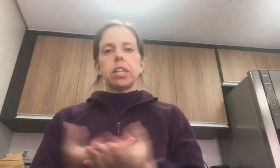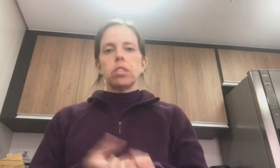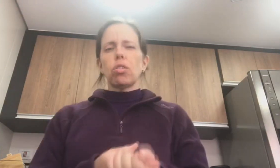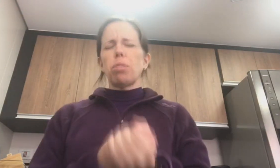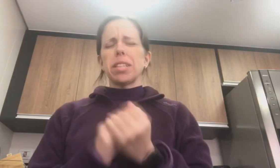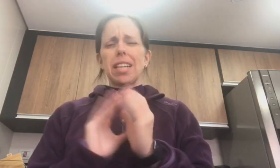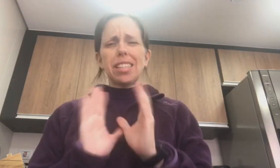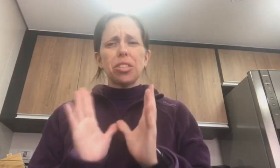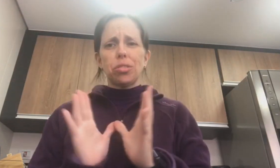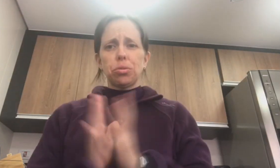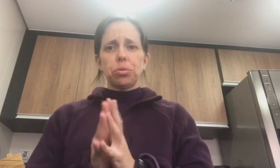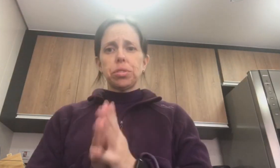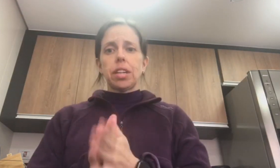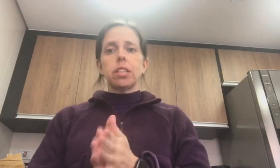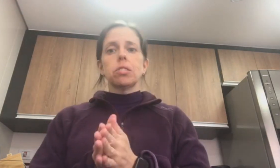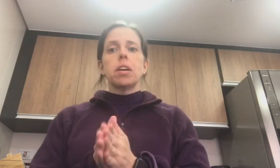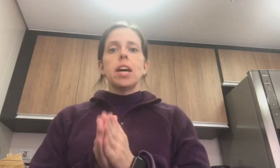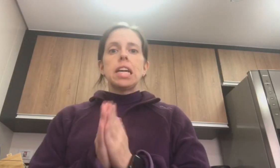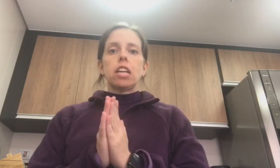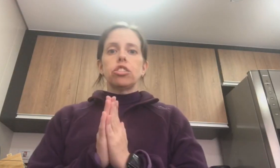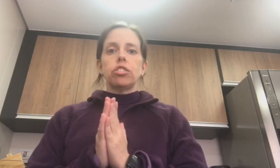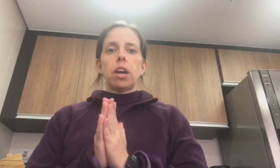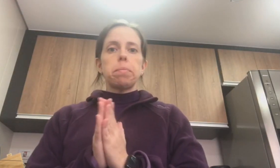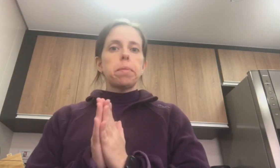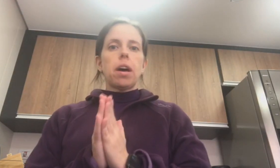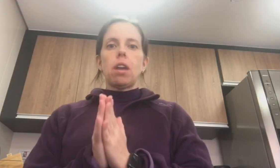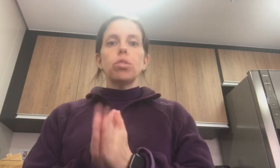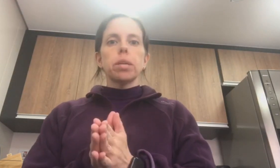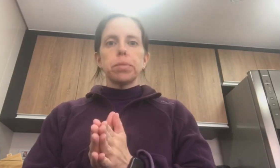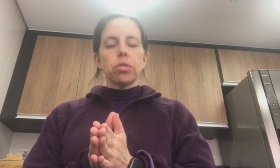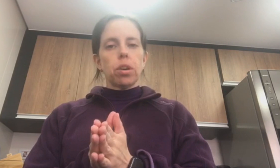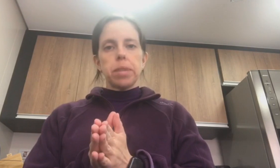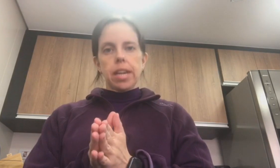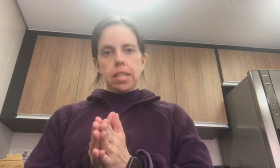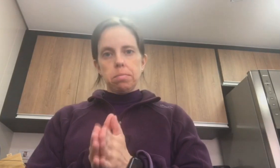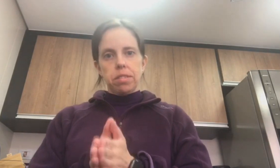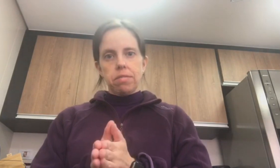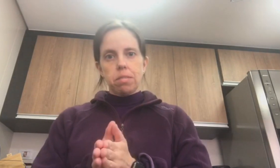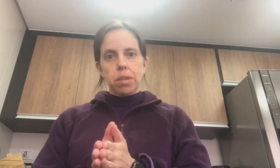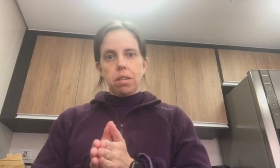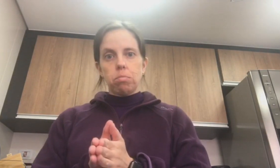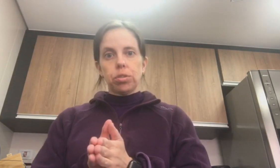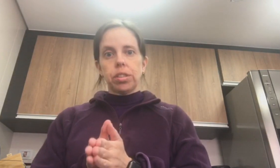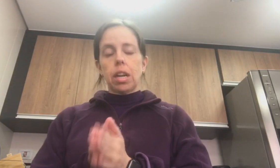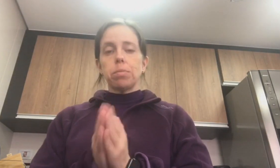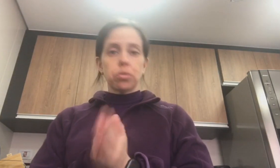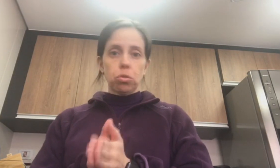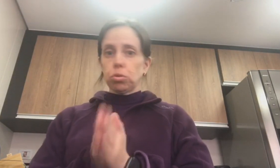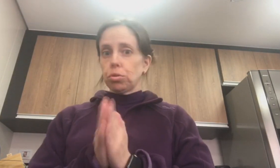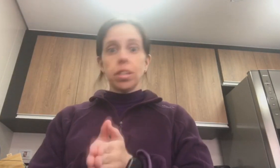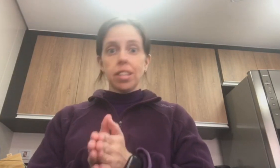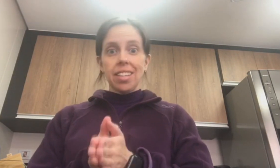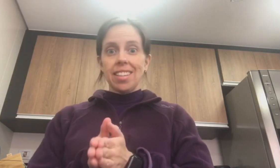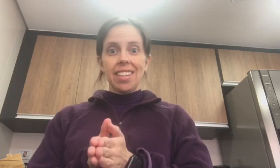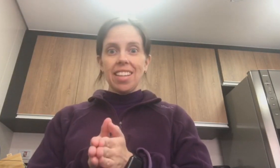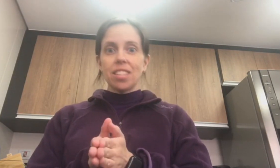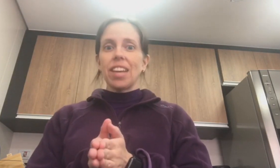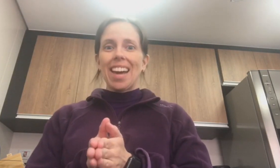ele no colo. Mas, graças a Deus, deu tudo certo. A gente... A única pessoa que abriu a casa pra mostrar. A pessoa gostou. quis ficar.